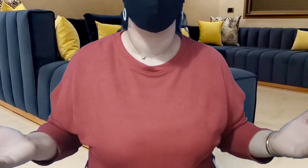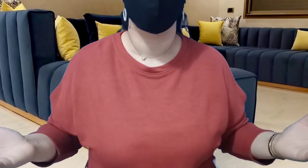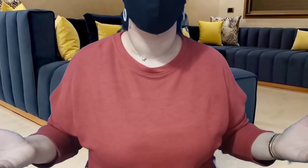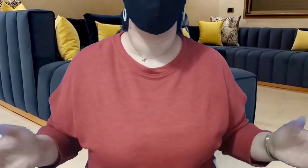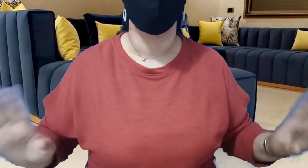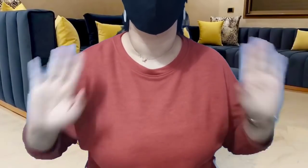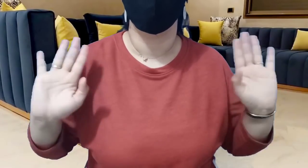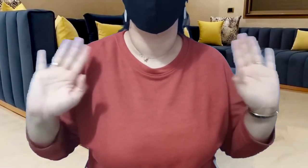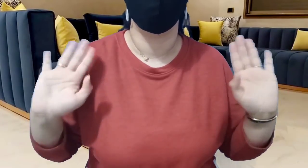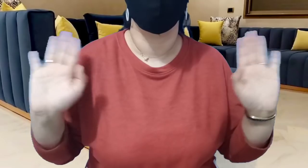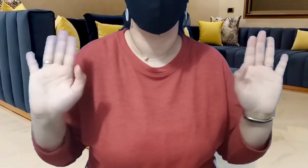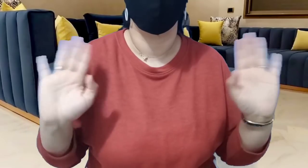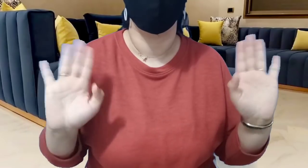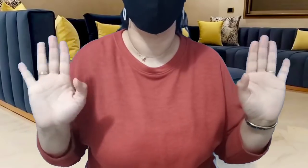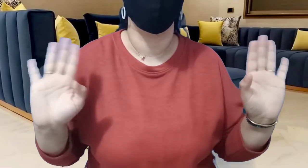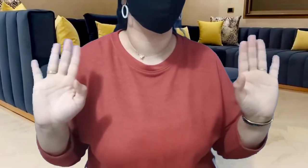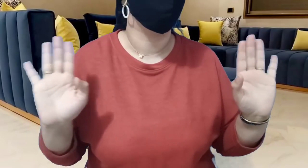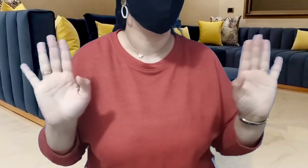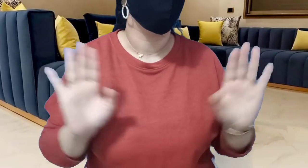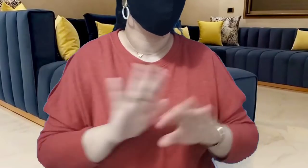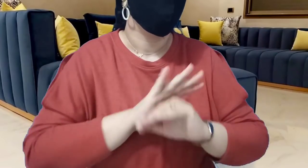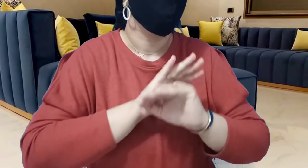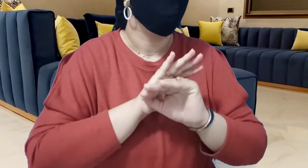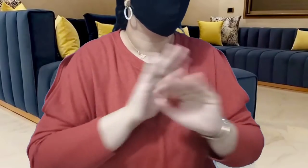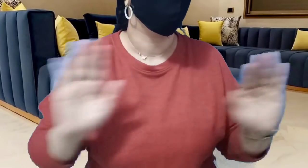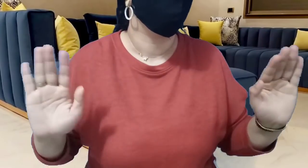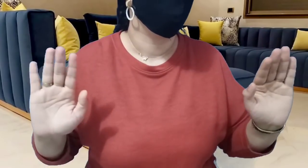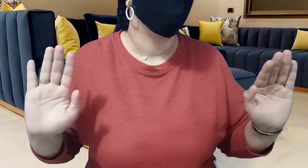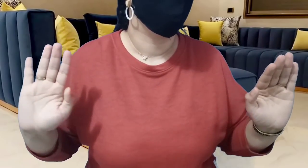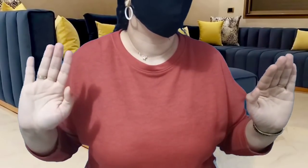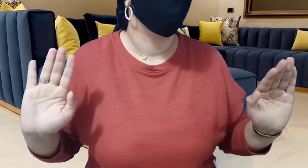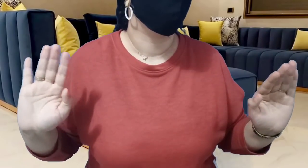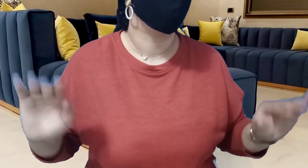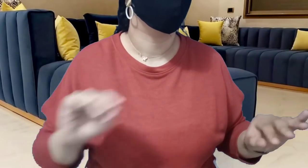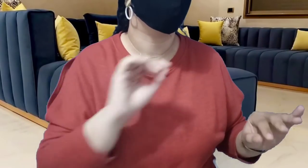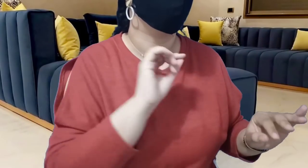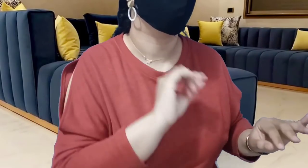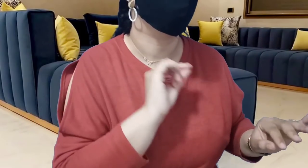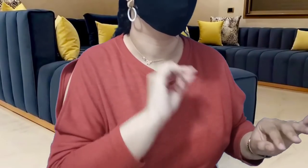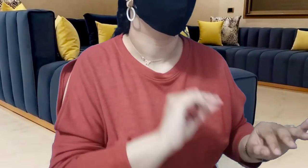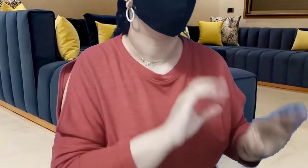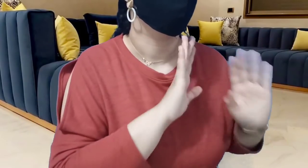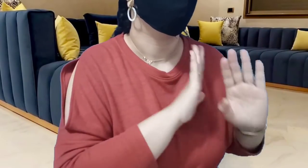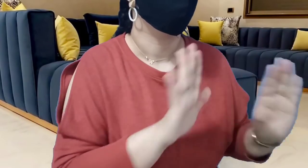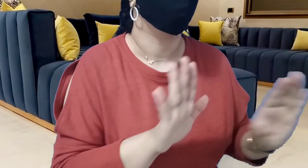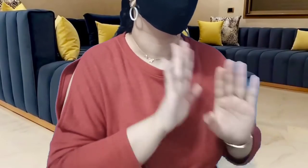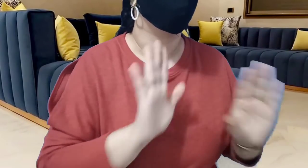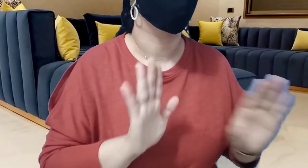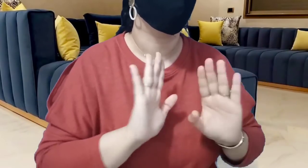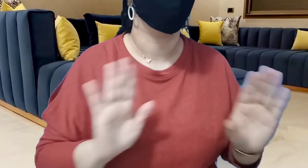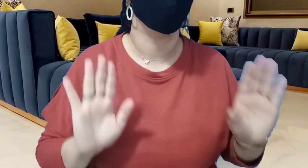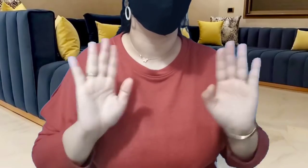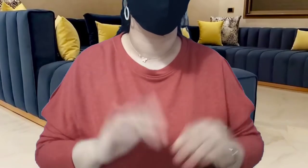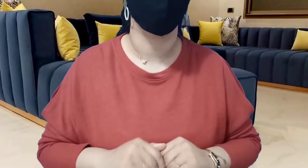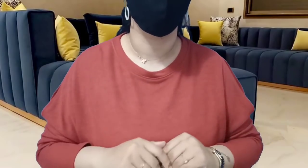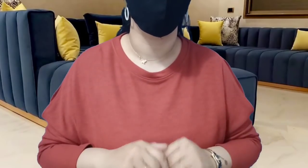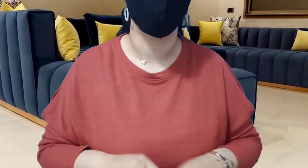يستر تبقى استرخوتي السيد مسكين مفقاص مفقاص مفقاص خمس سنين السيدة ويتحو